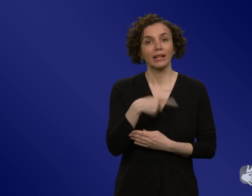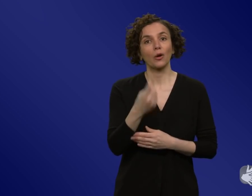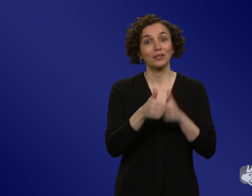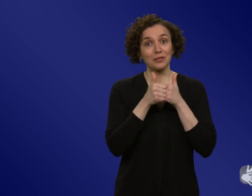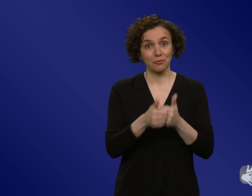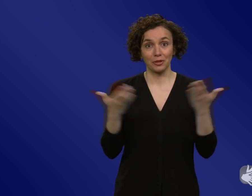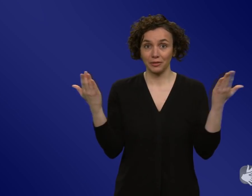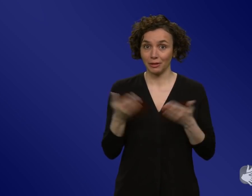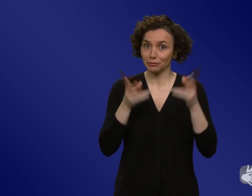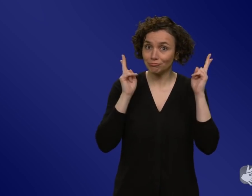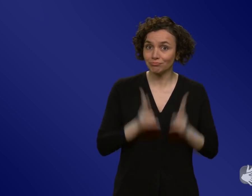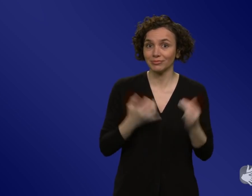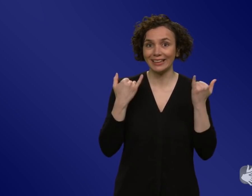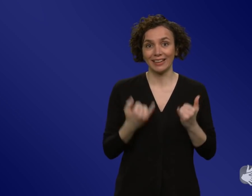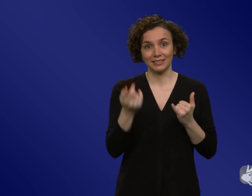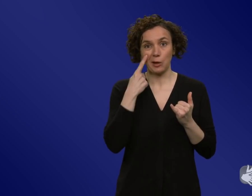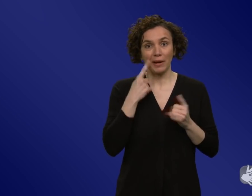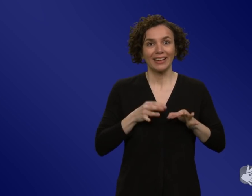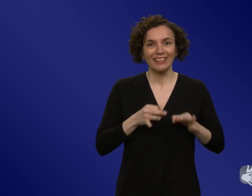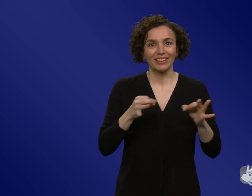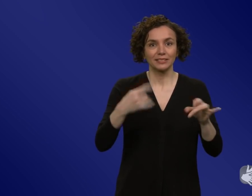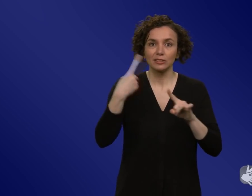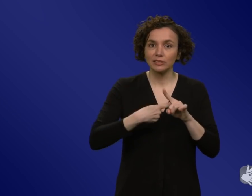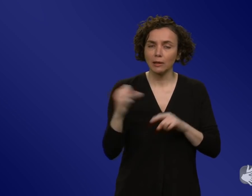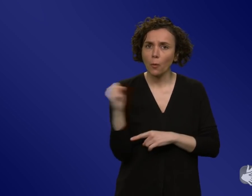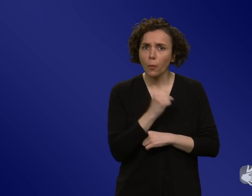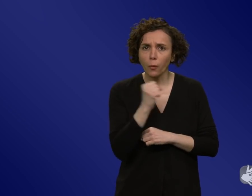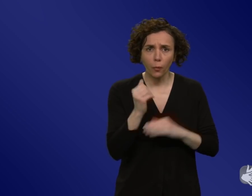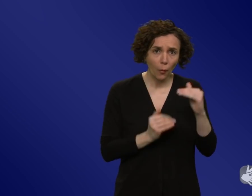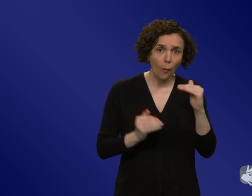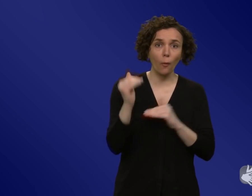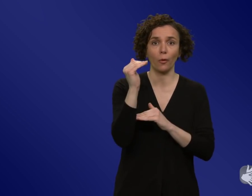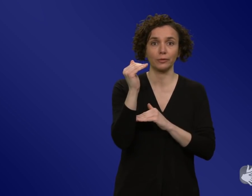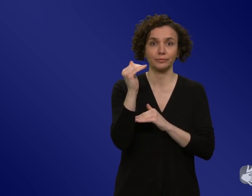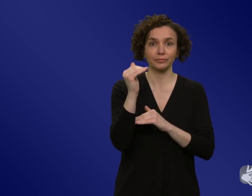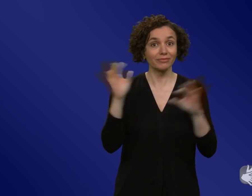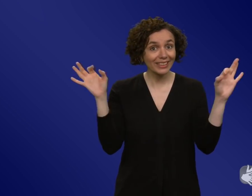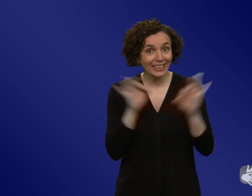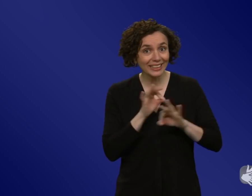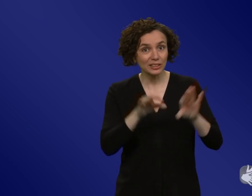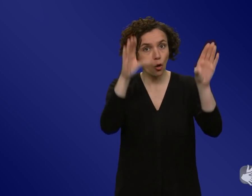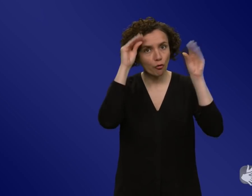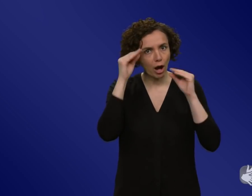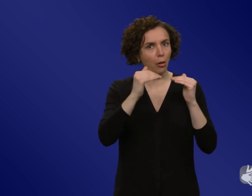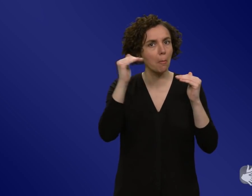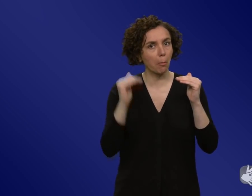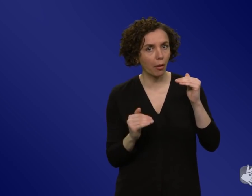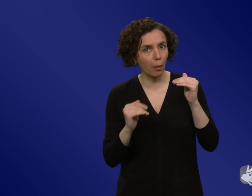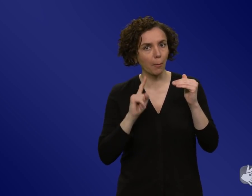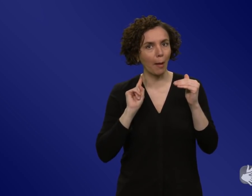Fallzahlen, die wir mittlerweile zwischenzeitlich hatten, dieses wahrgenommene Risiko gar nicht mehr so hoch ist und auch das freiwillige Schutzverhalten nicht mehr so hoch, was